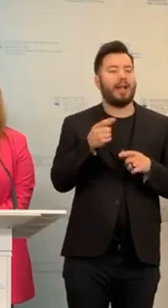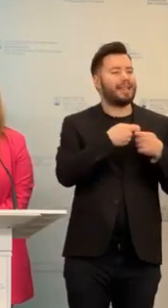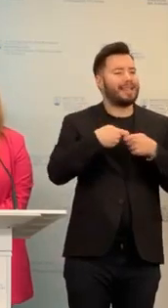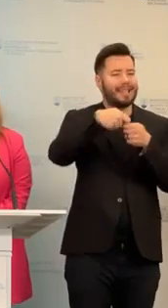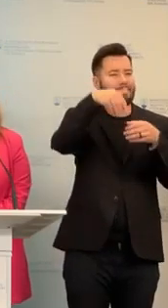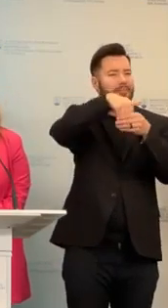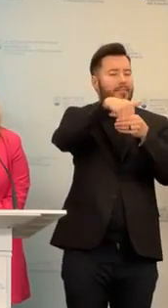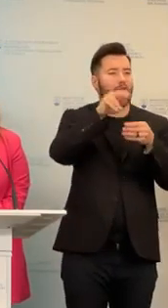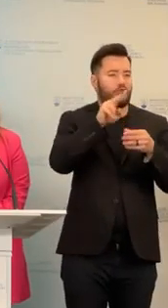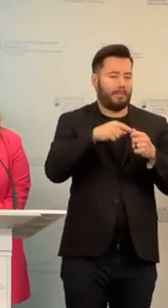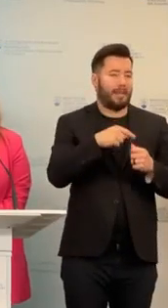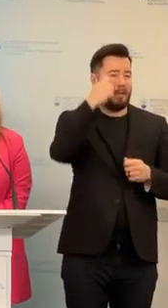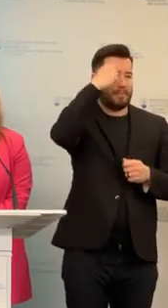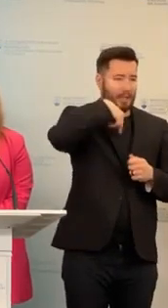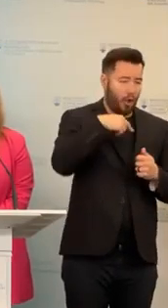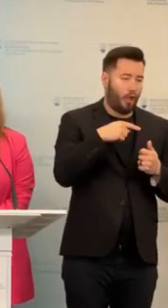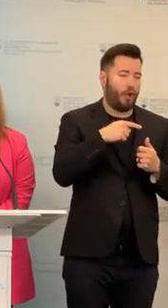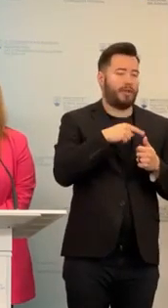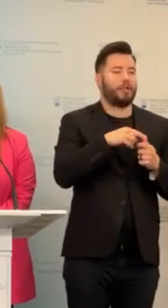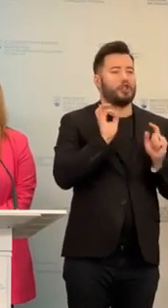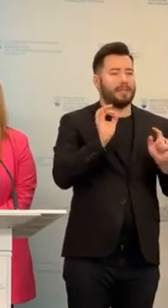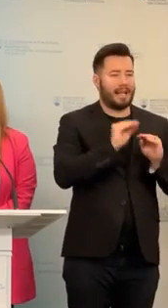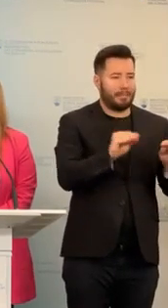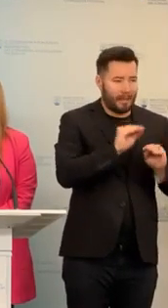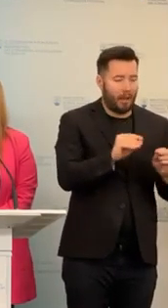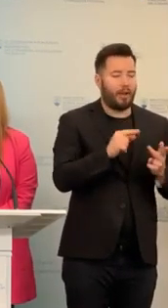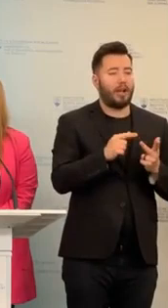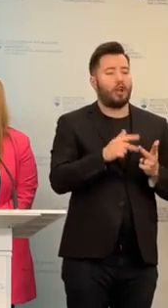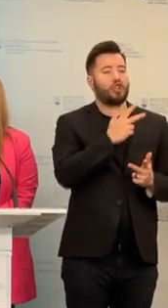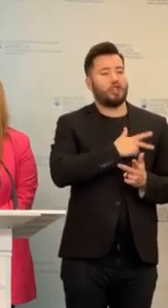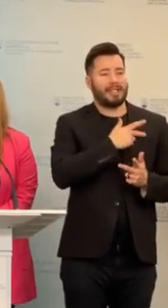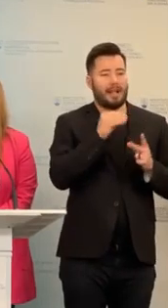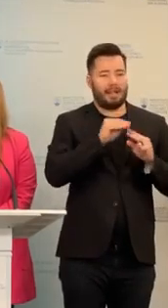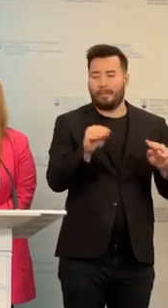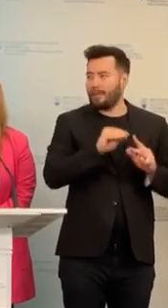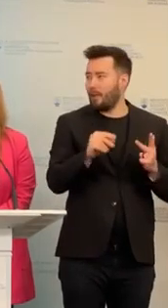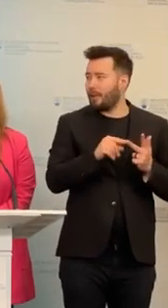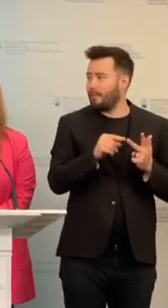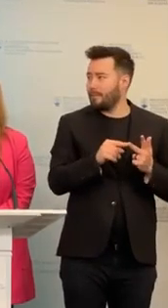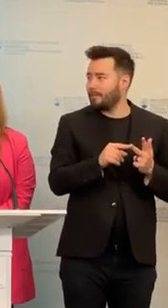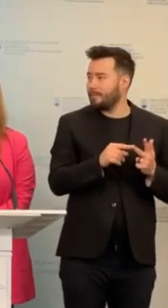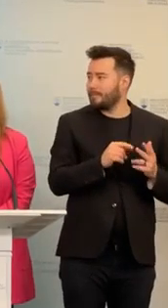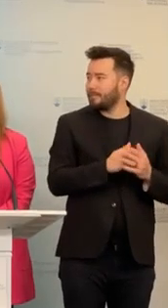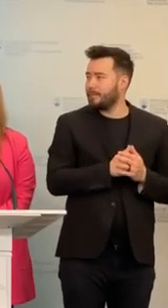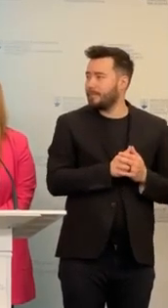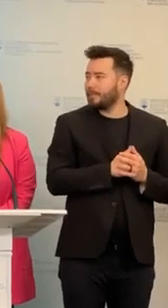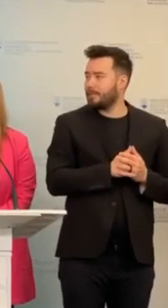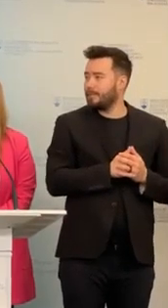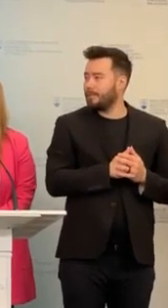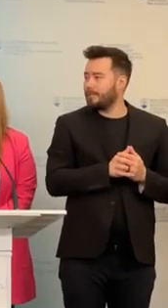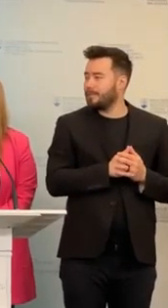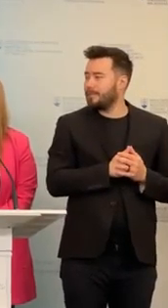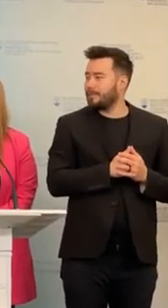psychologov, špeciálnych pedagógov a sociálnych pedagógov, ktoré majú kompetenciu.